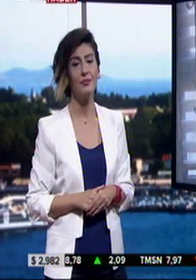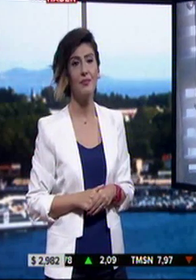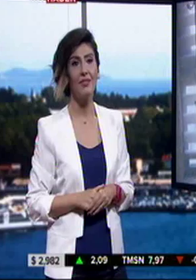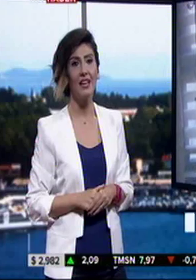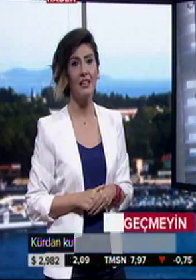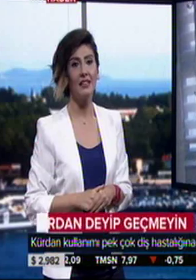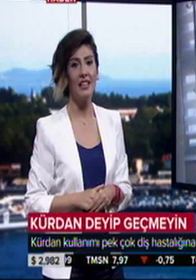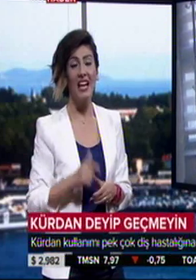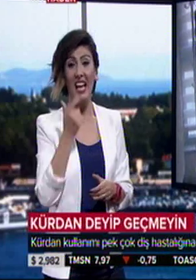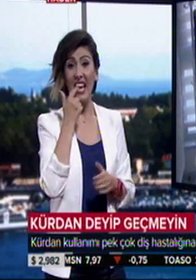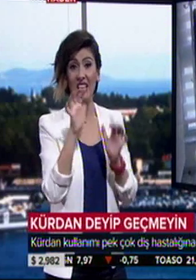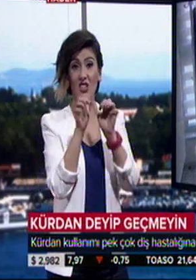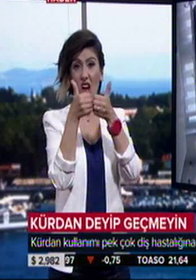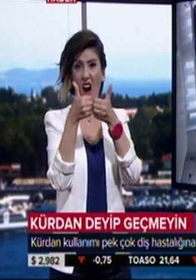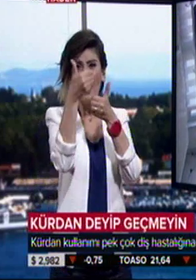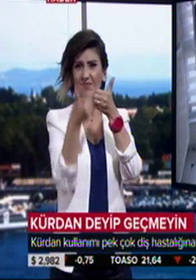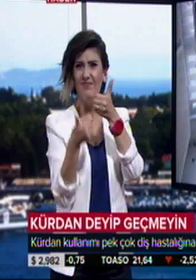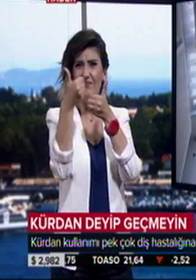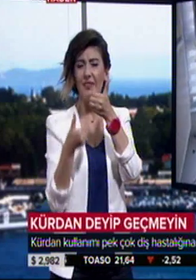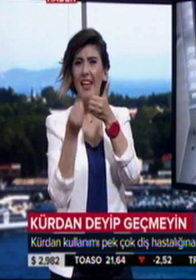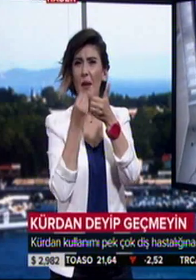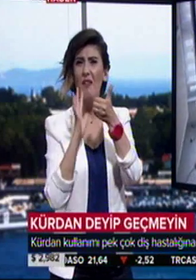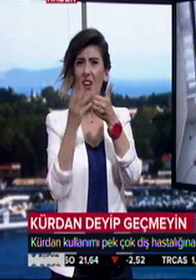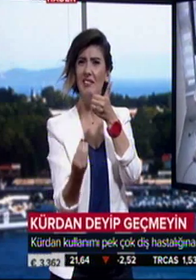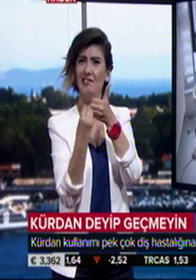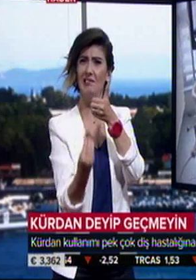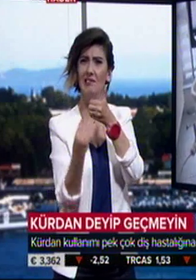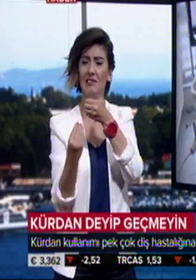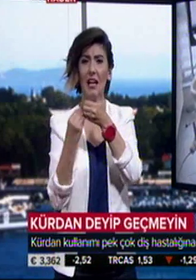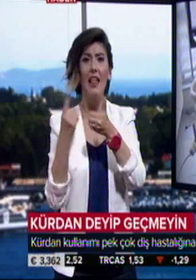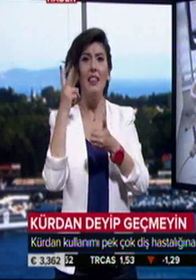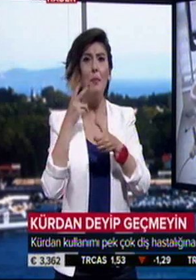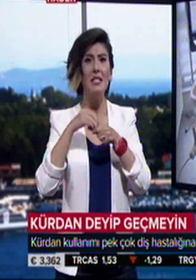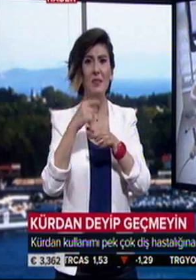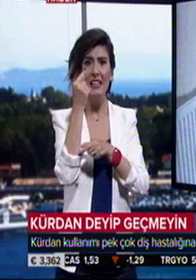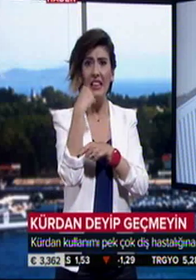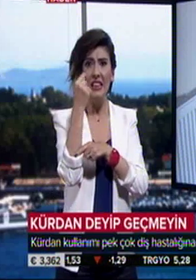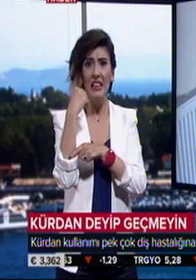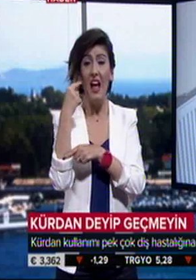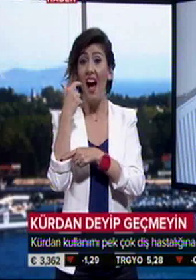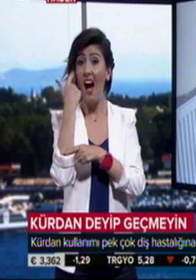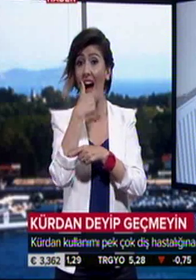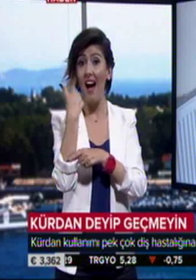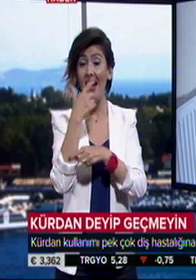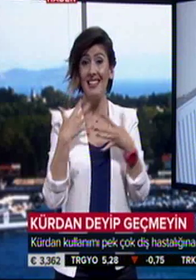Diş aralarına sıkışan yemek artıklarını temizlemek için kürdan kullanmak ağız sağlığı için oldukça zararlı.